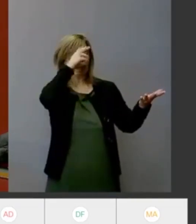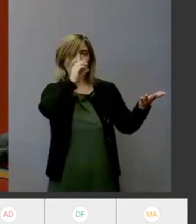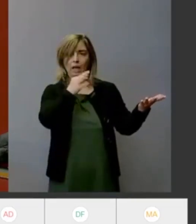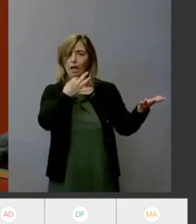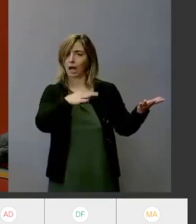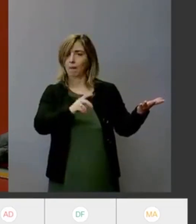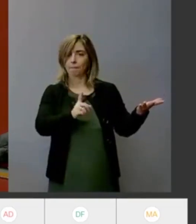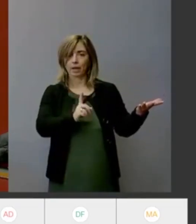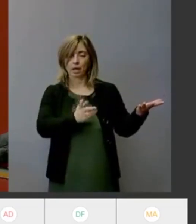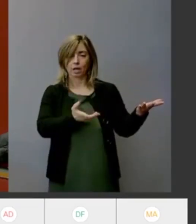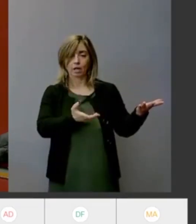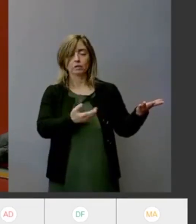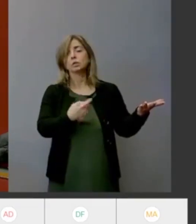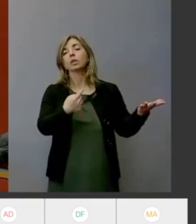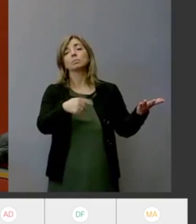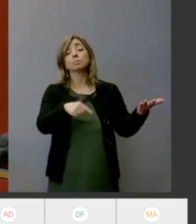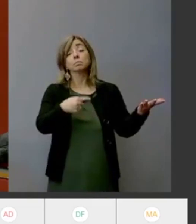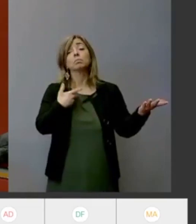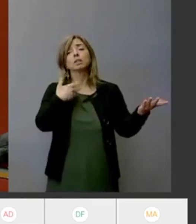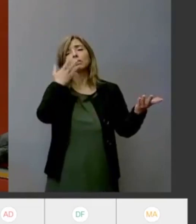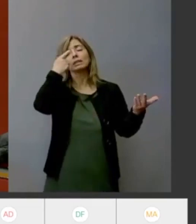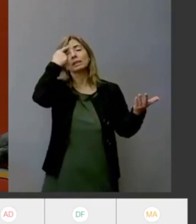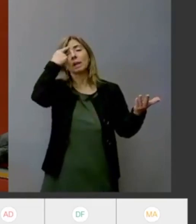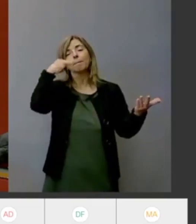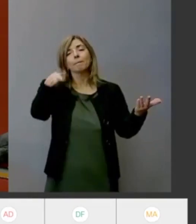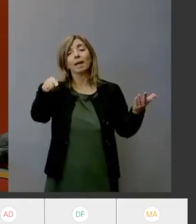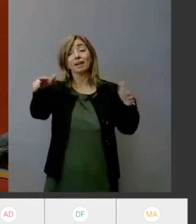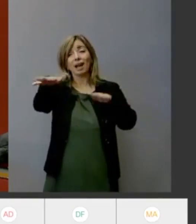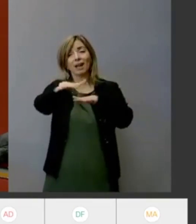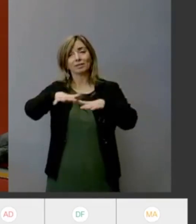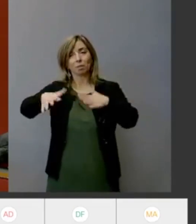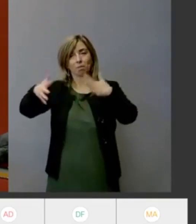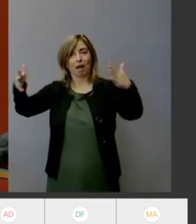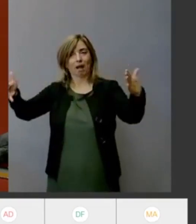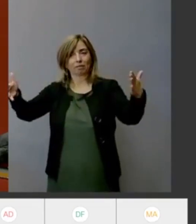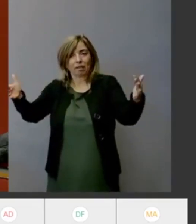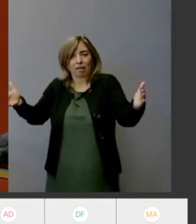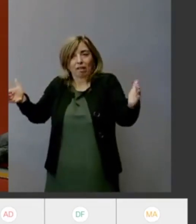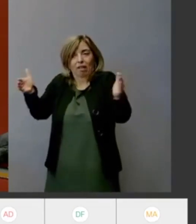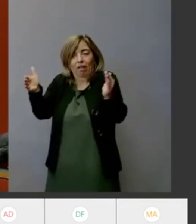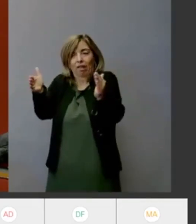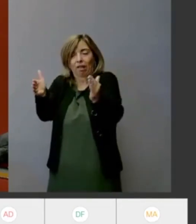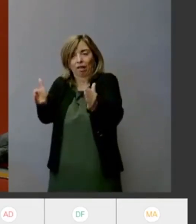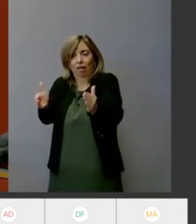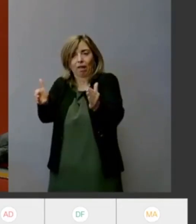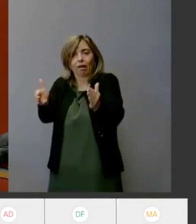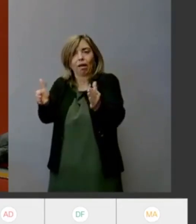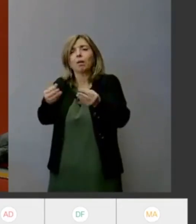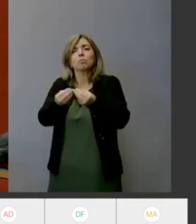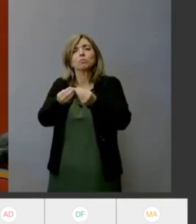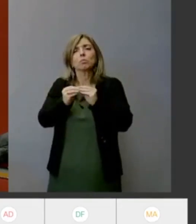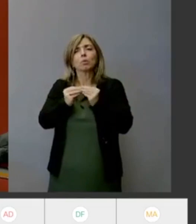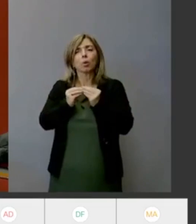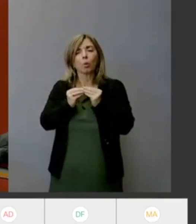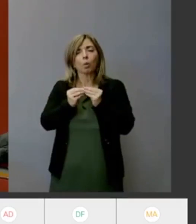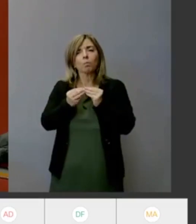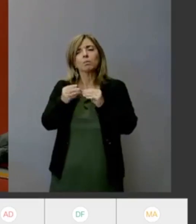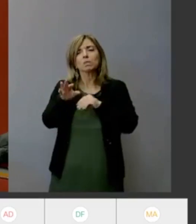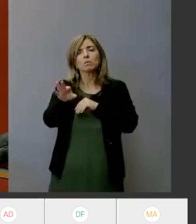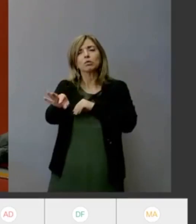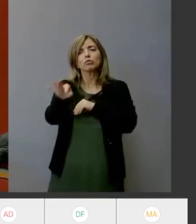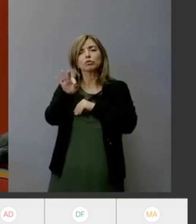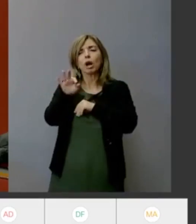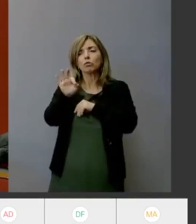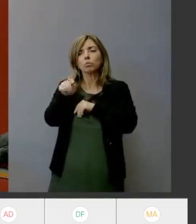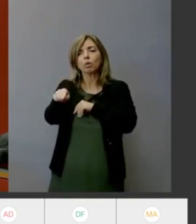valutazioni si sia basata la scelta di ridimensionare questi spazi e proprio questi perché farlo nella città più anziana d'italia invece di